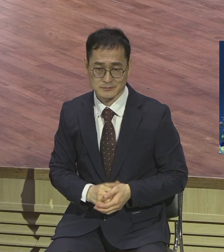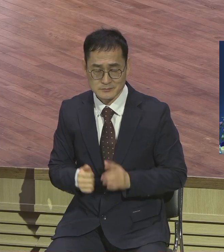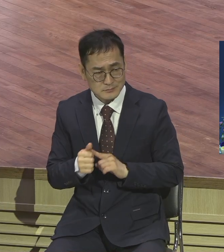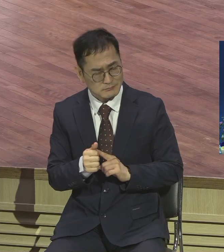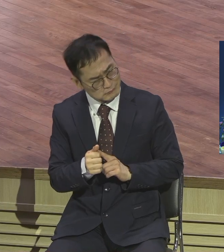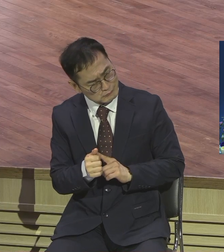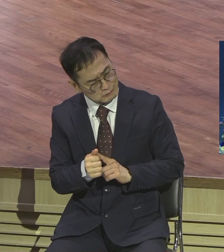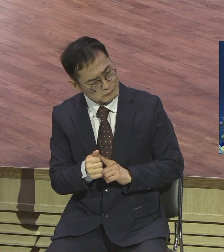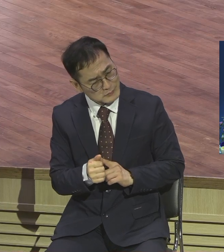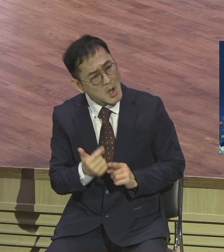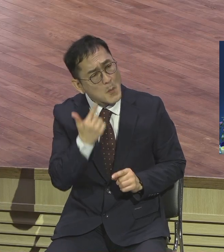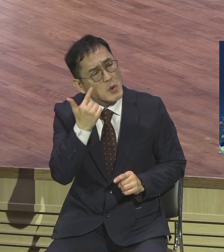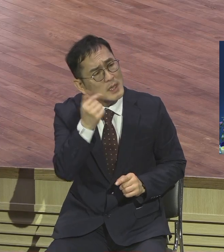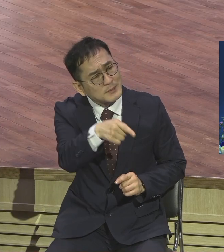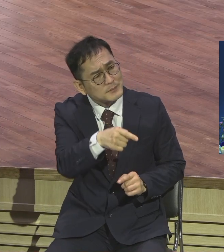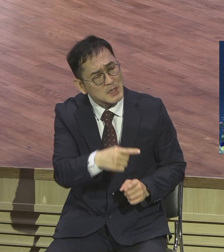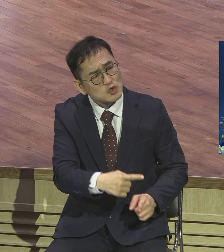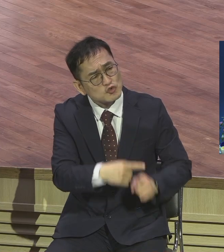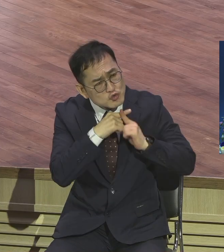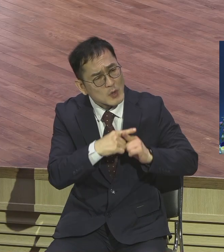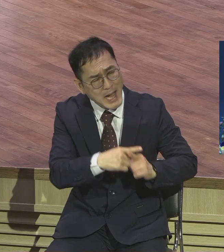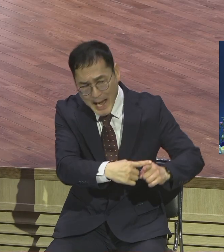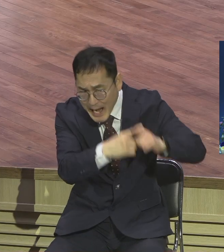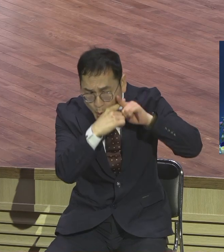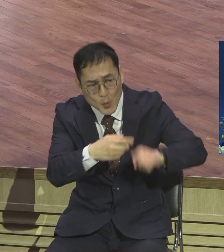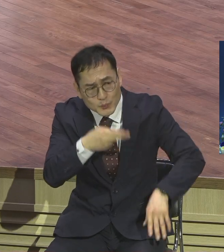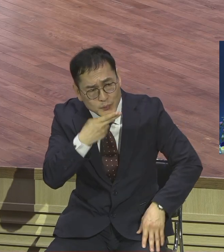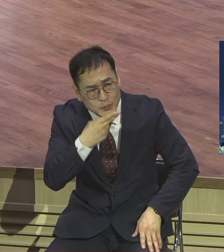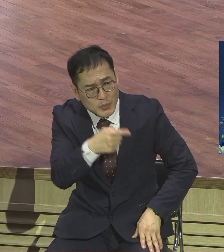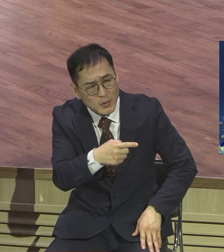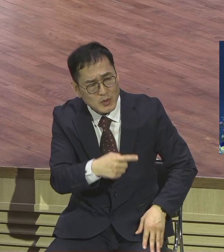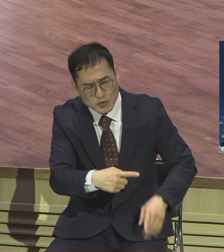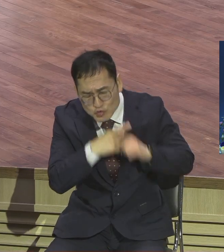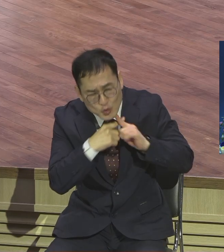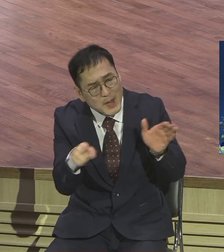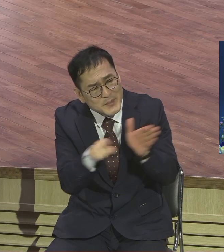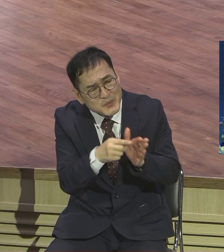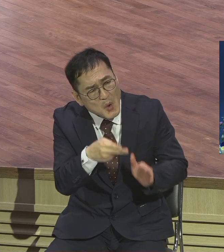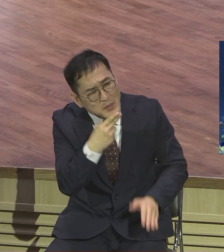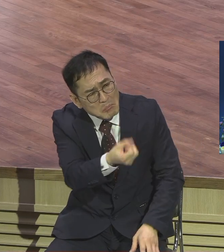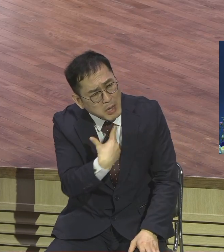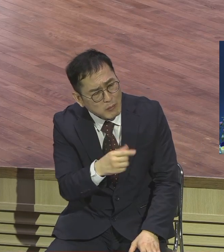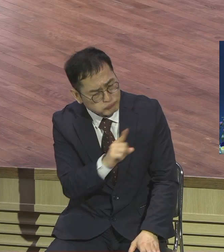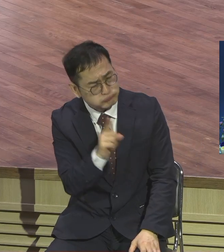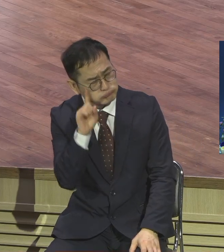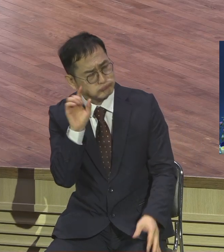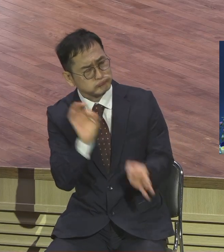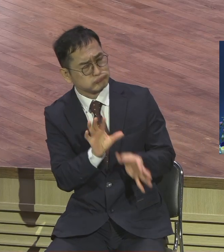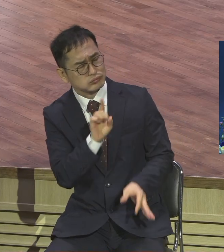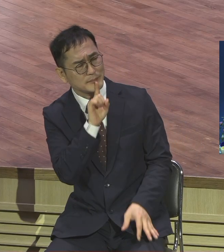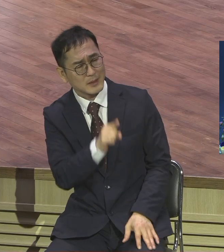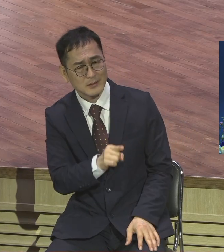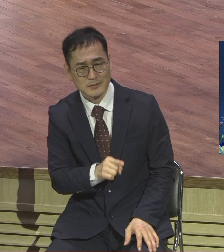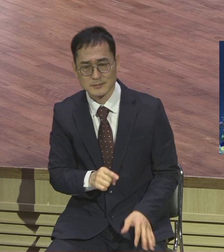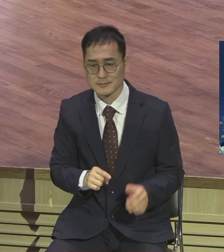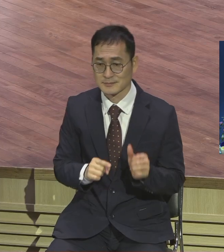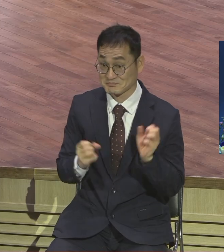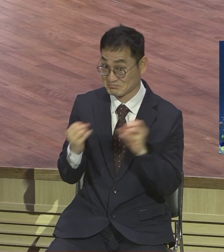아니 어떻게 목사님이 순교할 믿음이 없다고 하십니까 그러니까 무디 목사님 이렇게 답변했어요 지금은